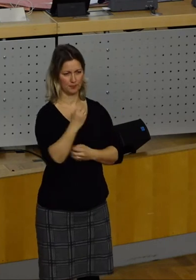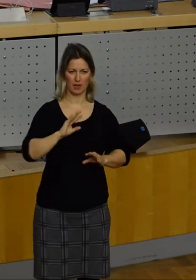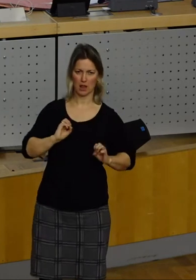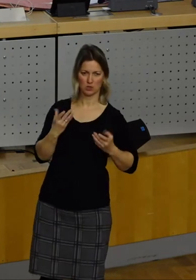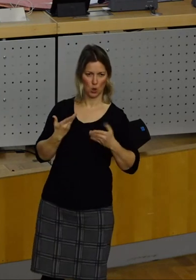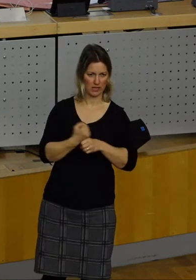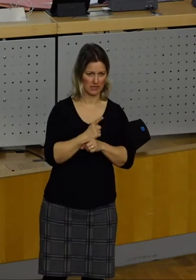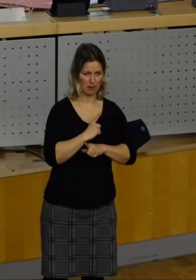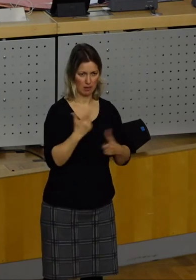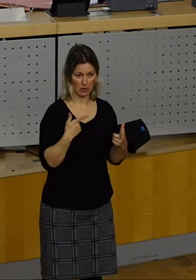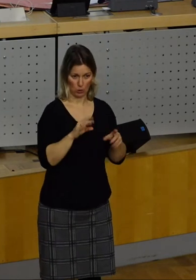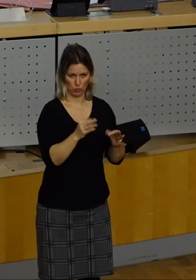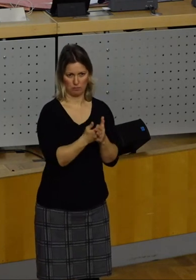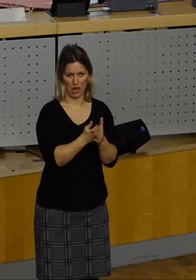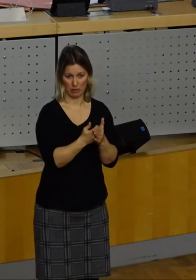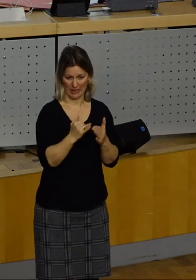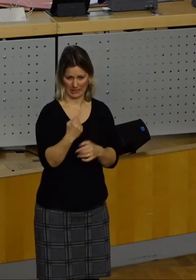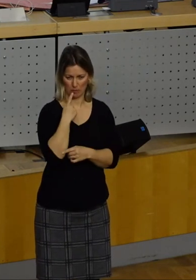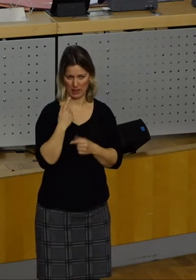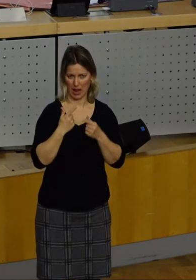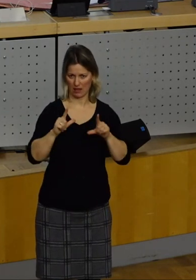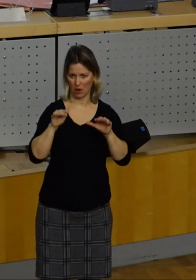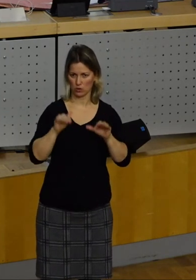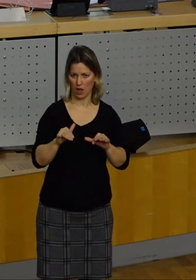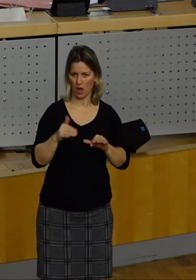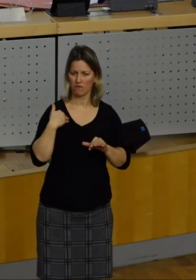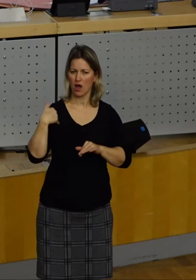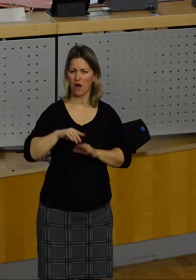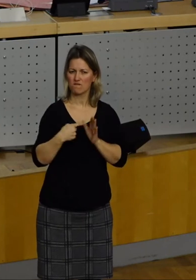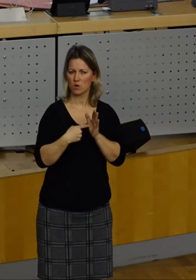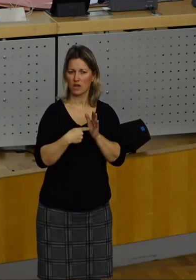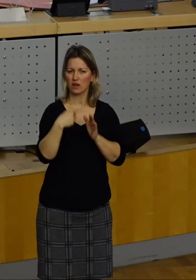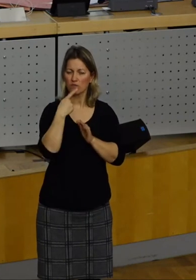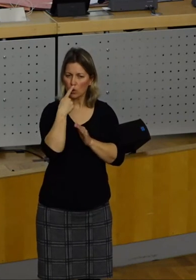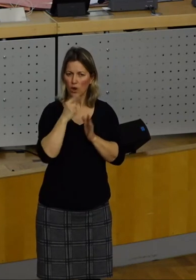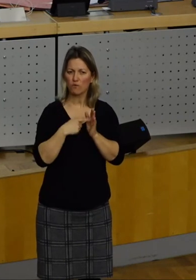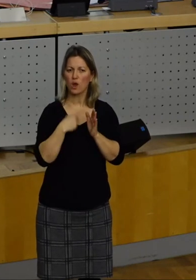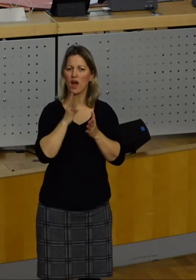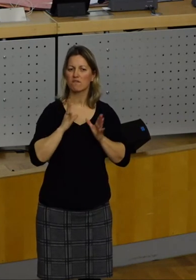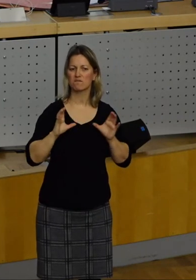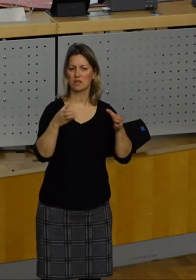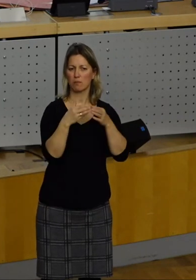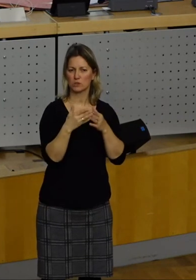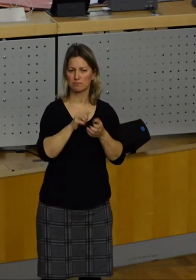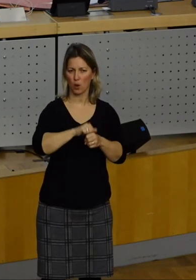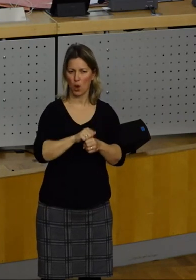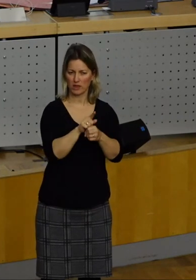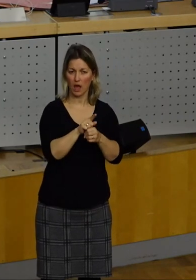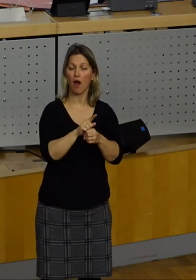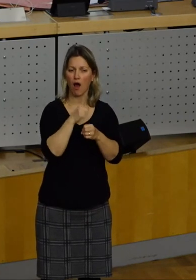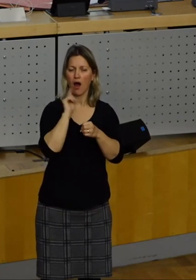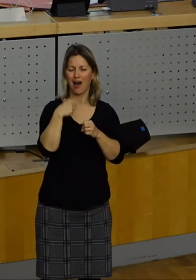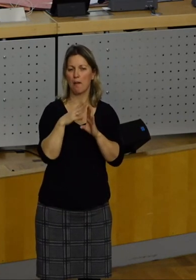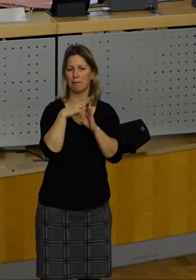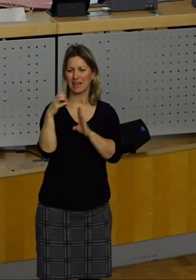Ein Beispiel können wir gerade live verfolgen. Statt der Forderung an die Versammlungsbehörde oder den Stadtrat, die Aufmärsche von Pegida doch